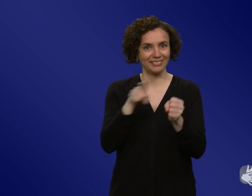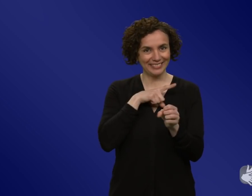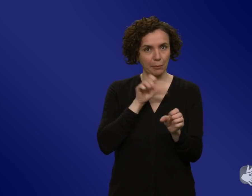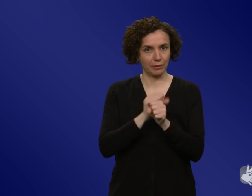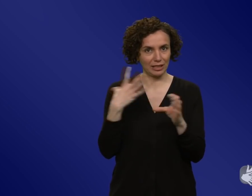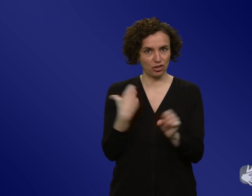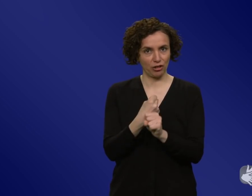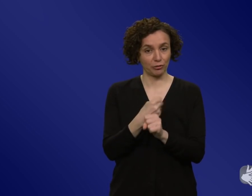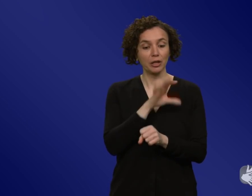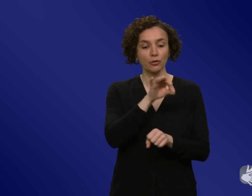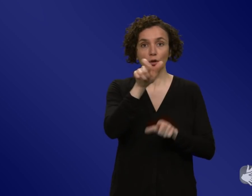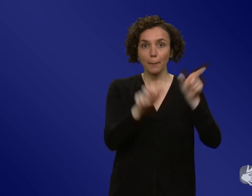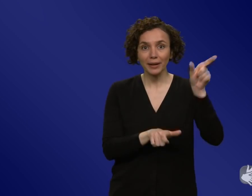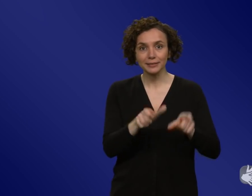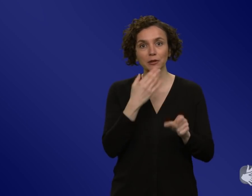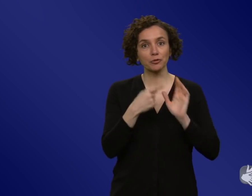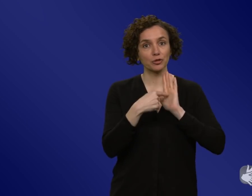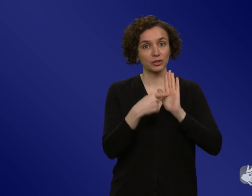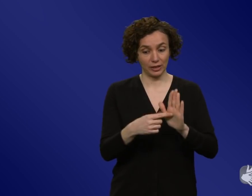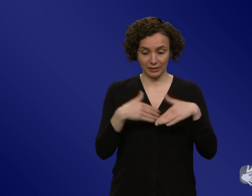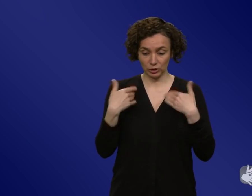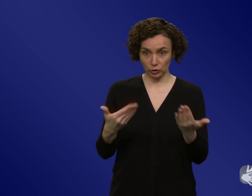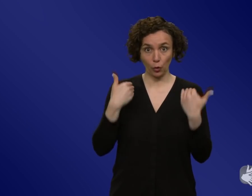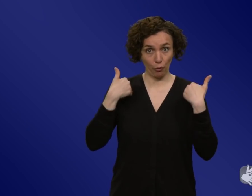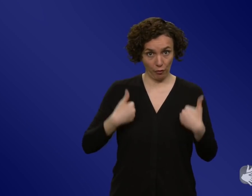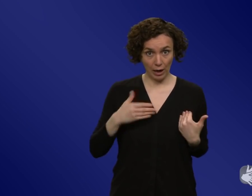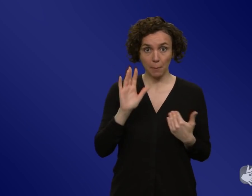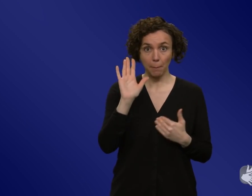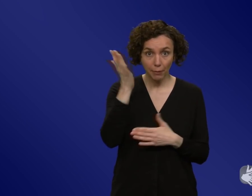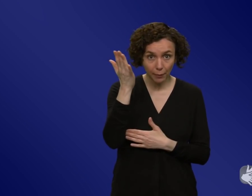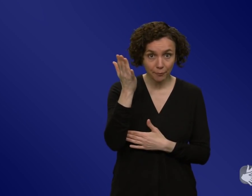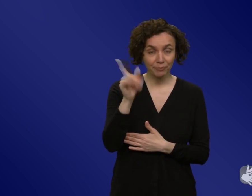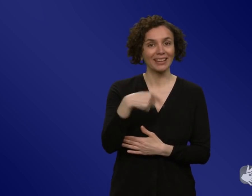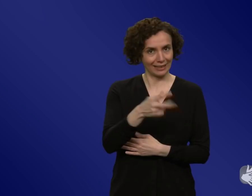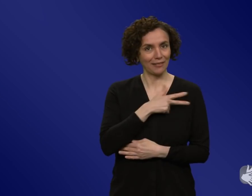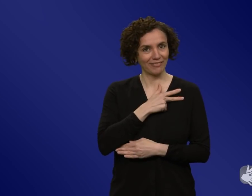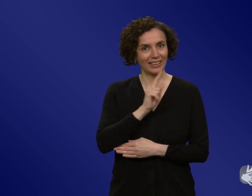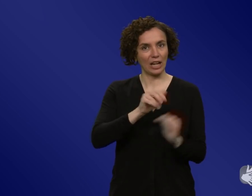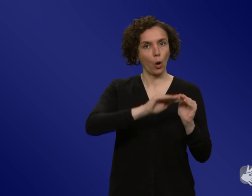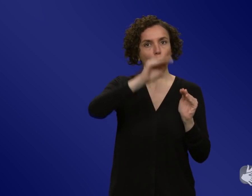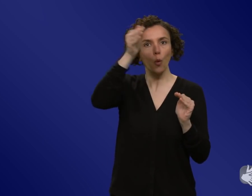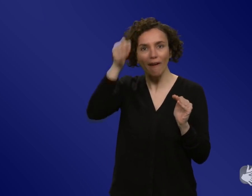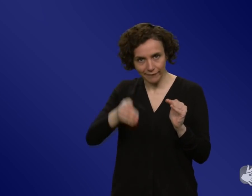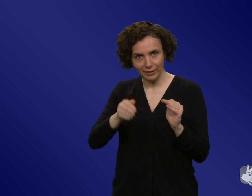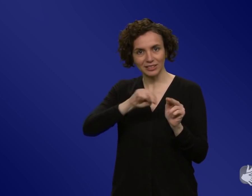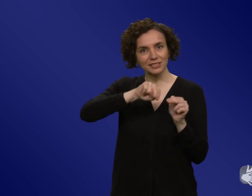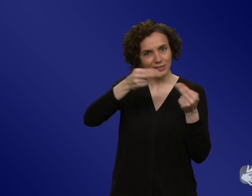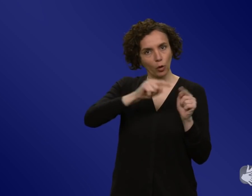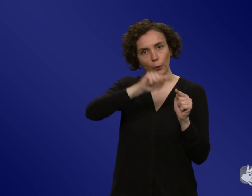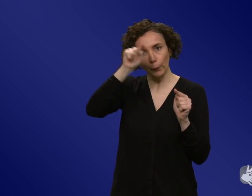wenn wir uns auf eine bestimmte Weise verhalten, dann verändert sich auch was in der Umwelt und wenn man das eben gut kommuniziert,